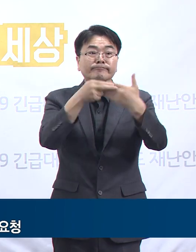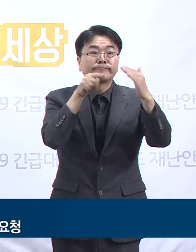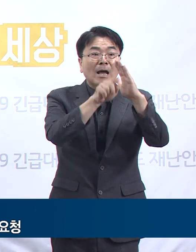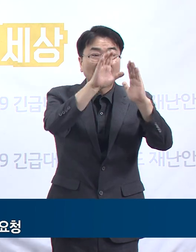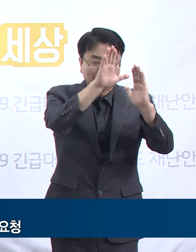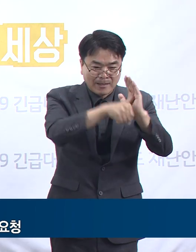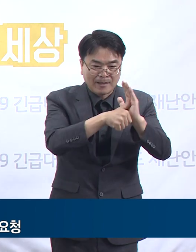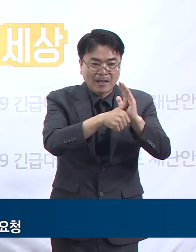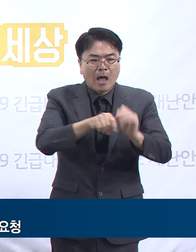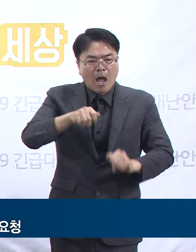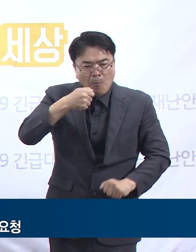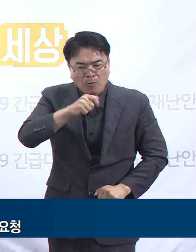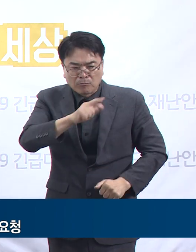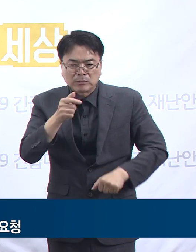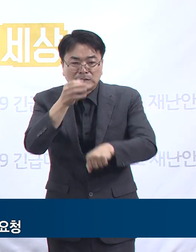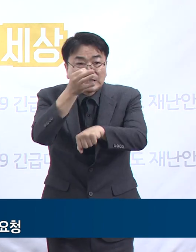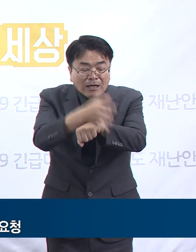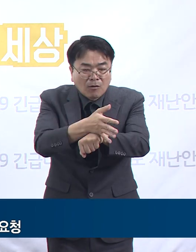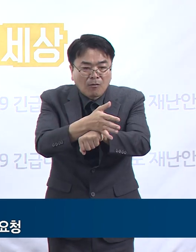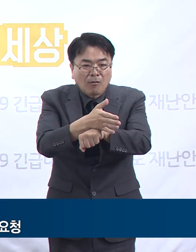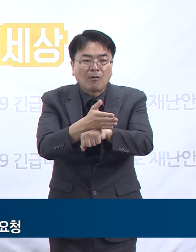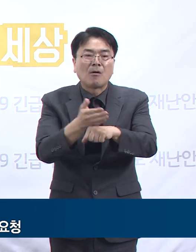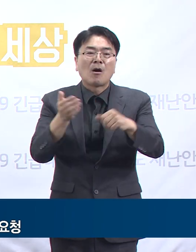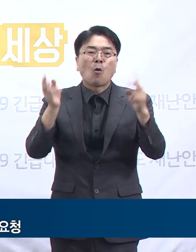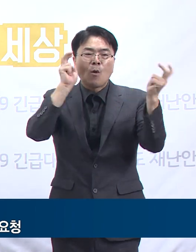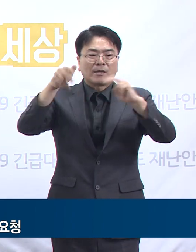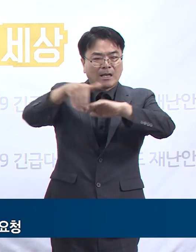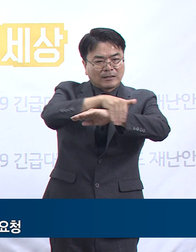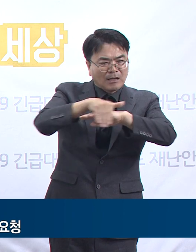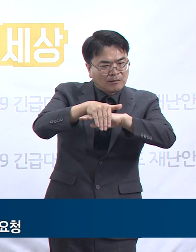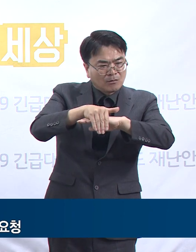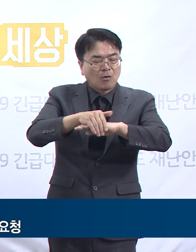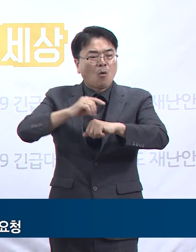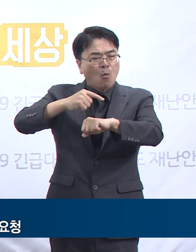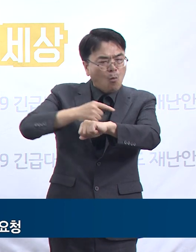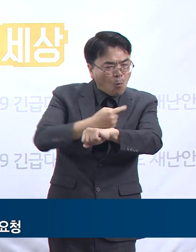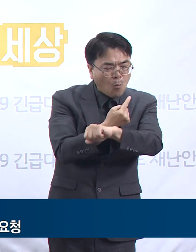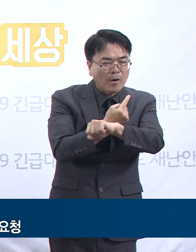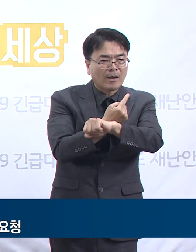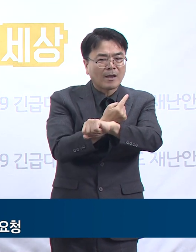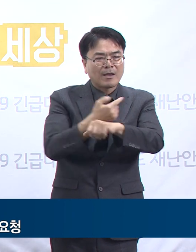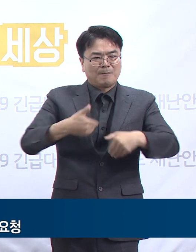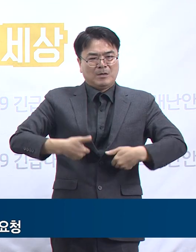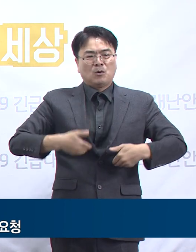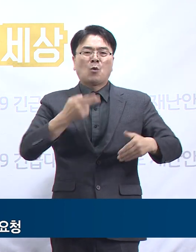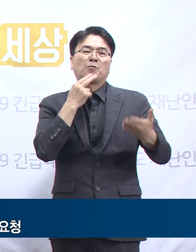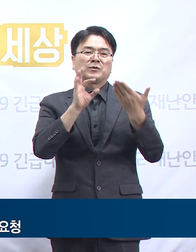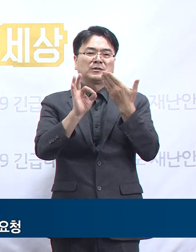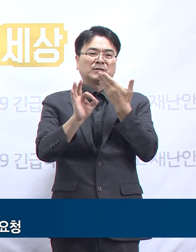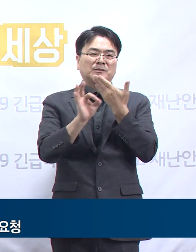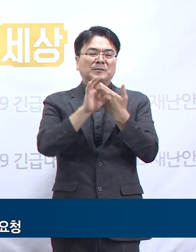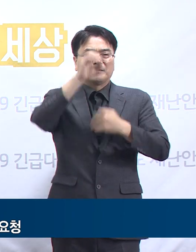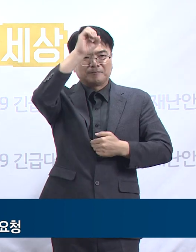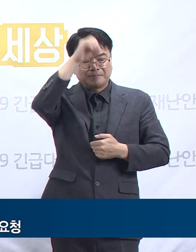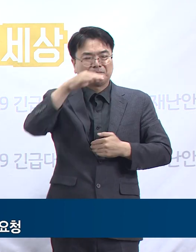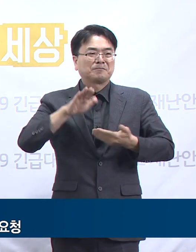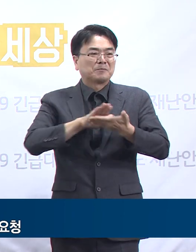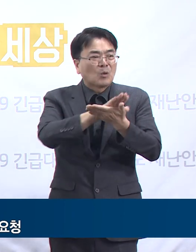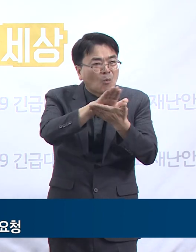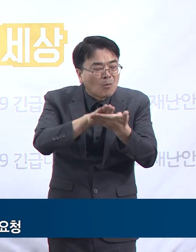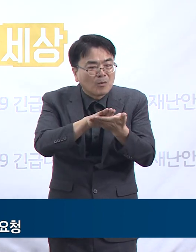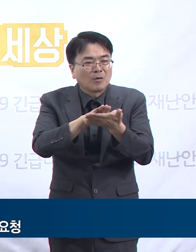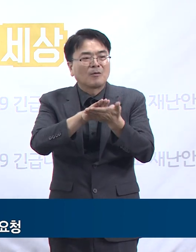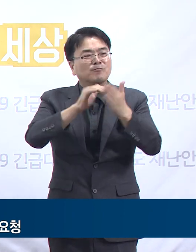생필품 구매, 출퇴근 외에 불효, 불급판, 외출, 모임, 행사, 여행 등은